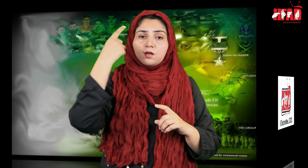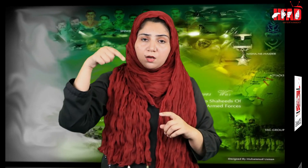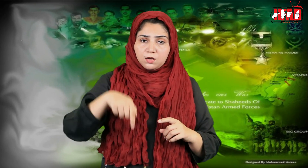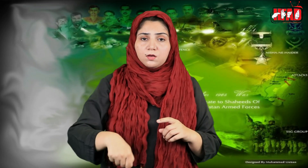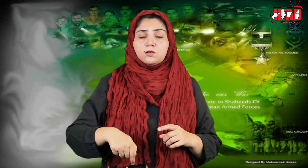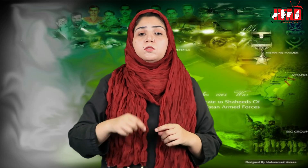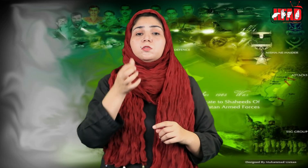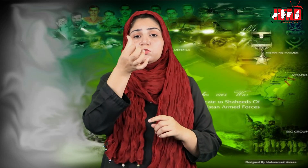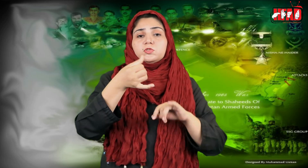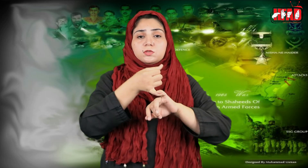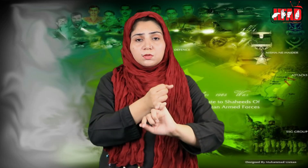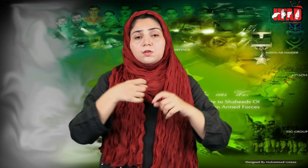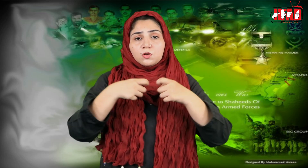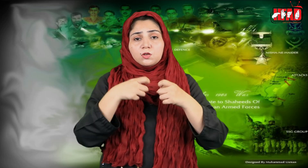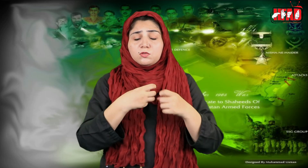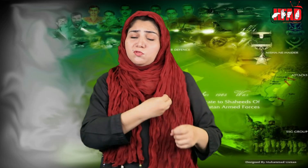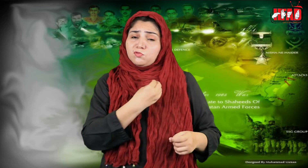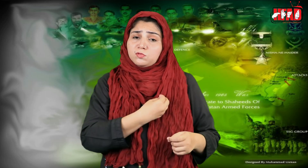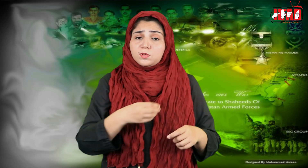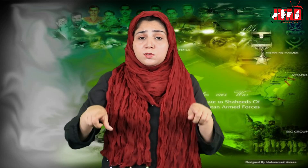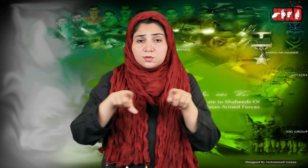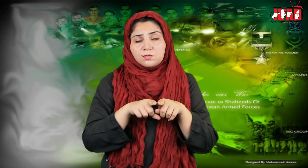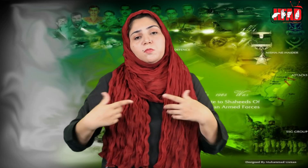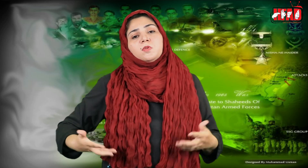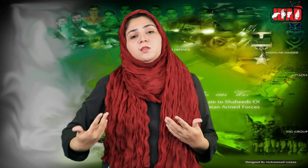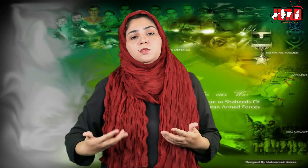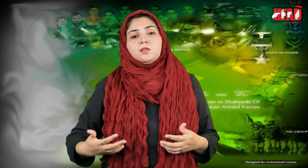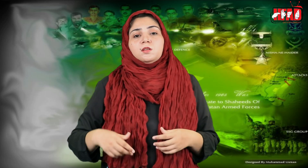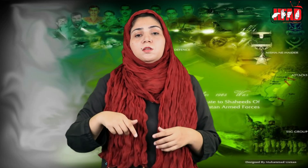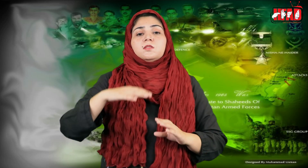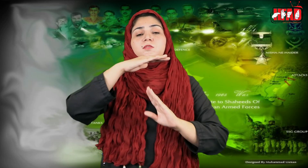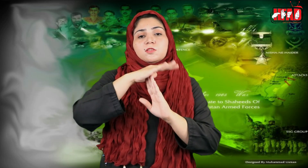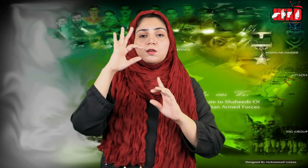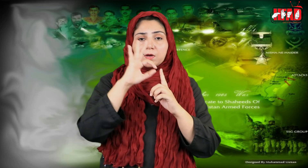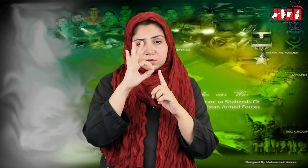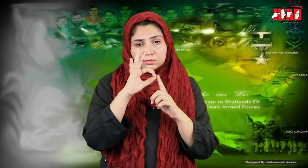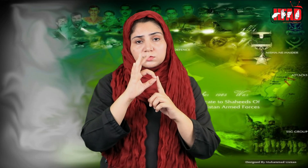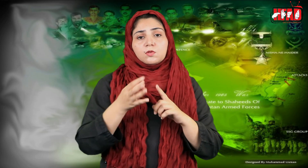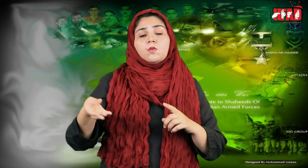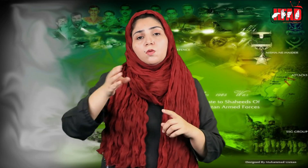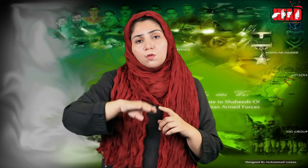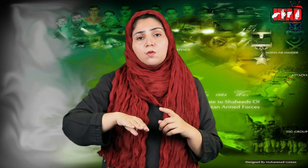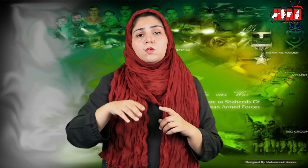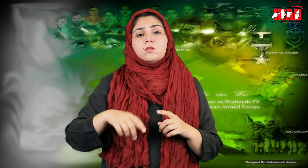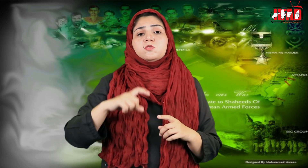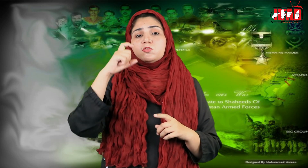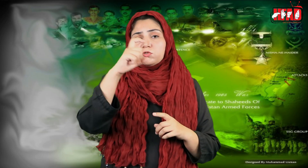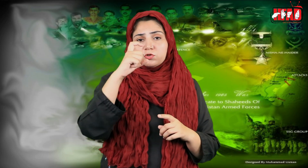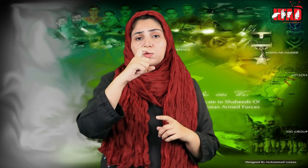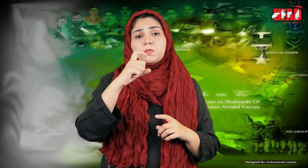پاکستان بھر میں آج یوم دفاع جوش و جذبے کے ساتھ بنایا جا رہا ہے صدر پاکستان، چیرمن، جوائنڈ